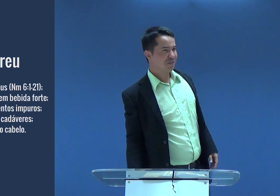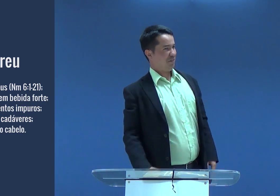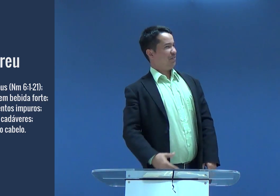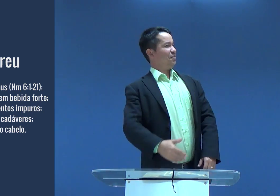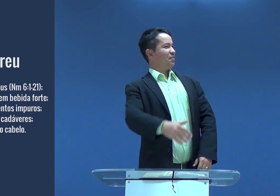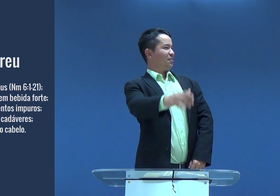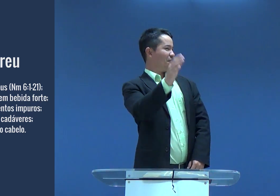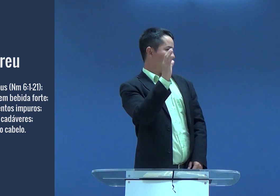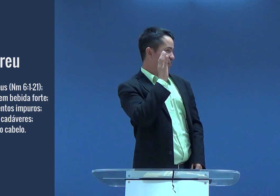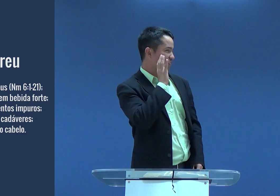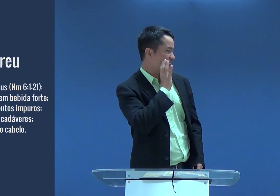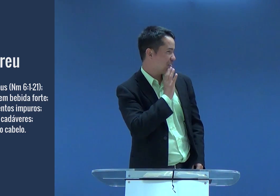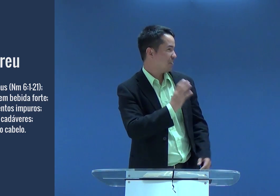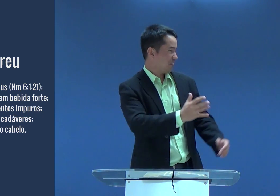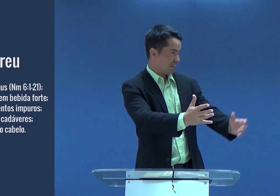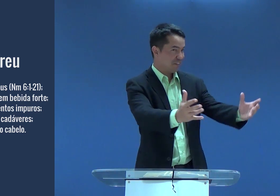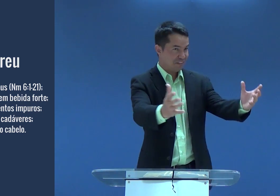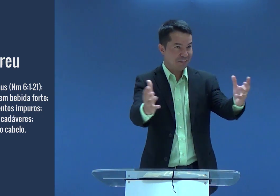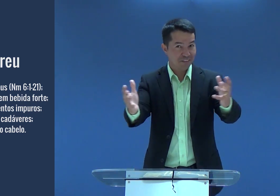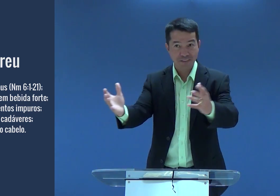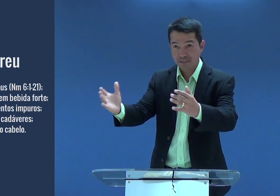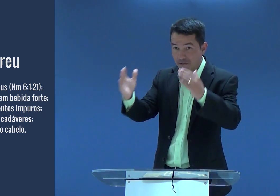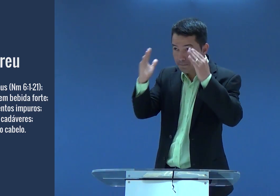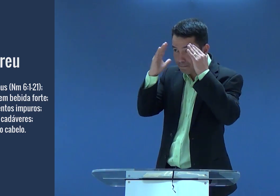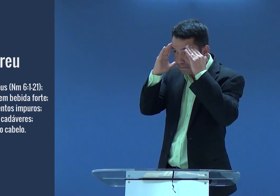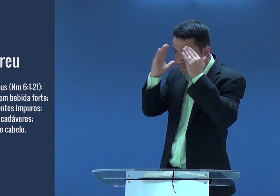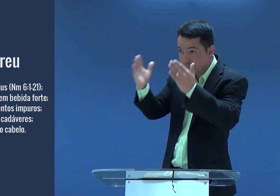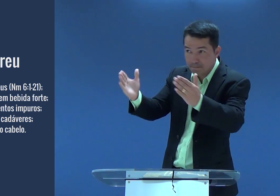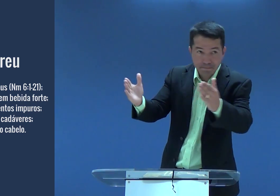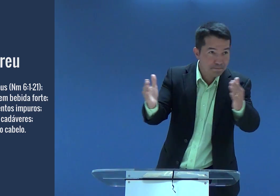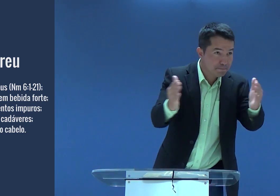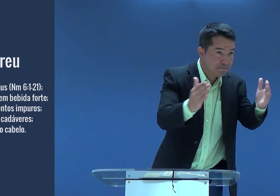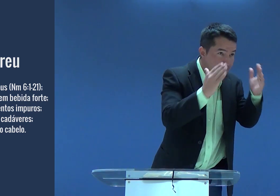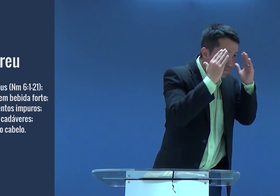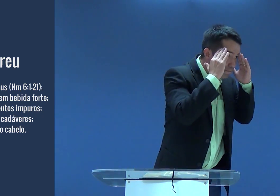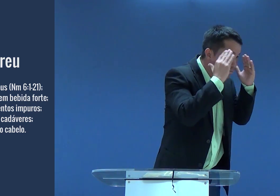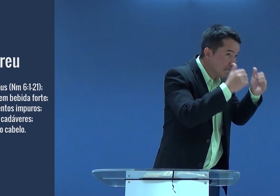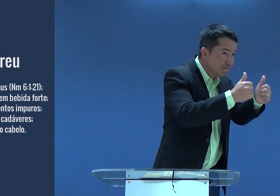Sete tranças. Legal, né? É diferente? Entendi isso.